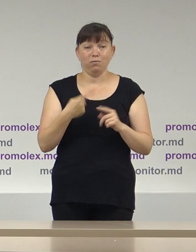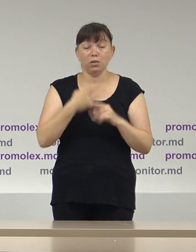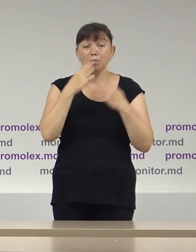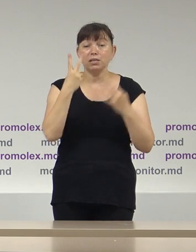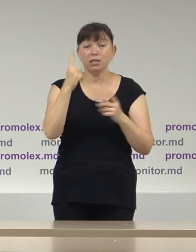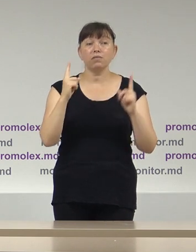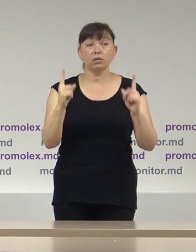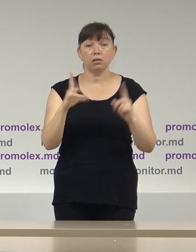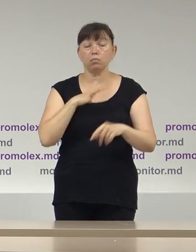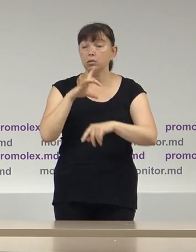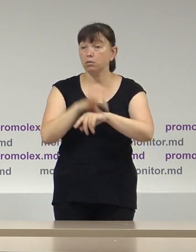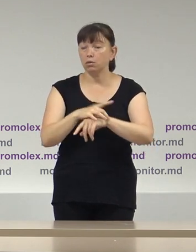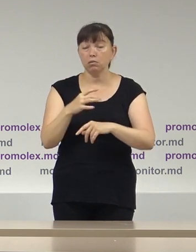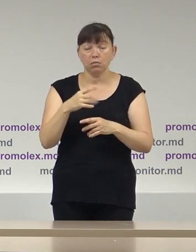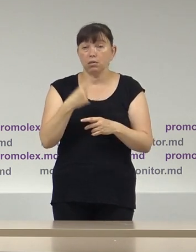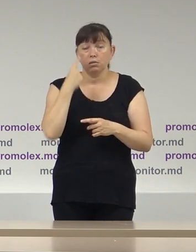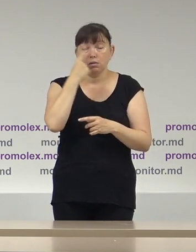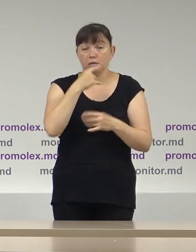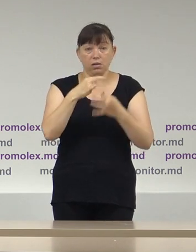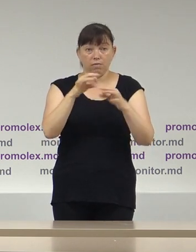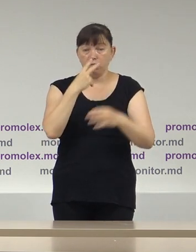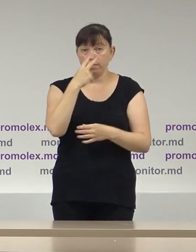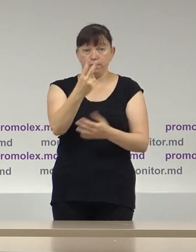observat cu ochiul liber acest lucru.